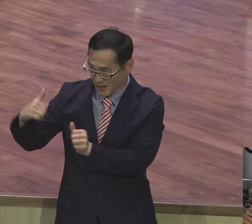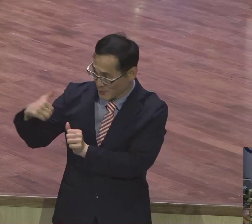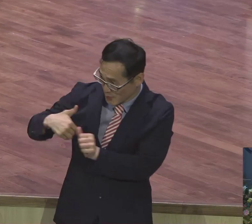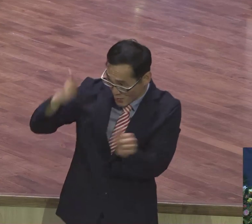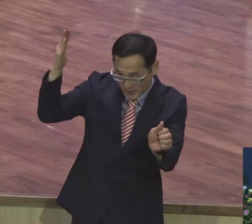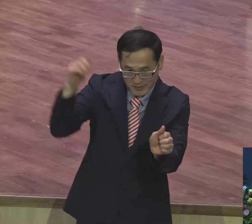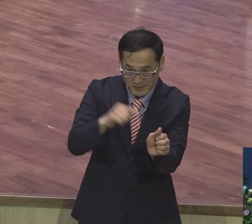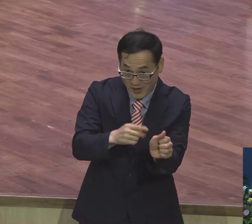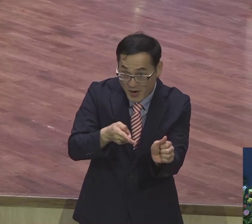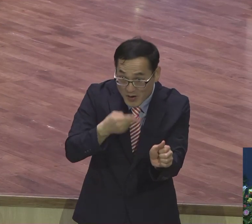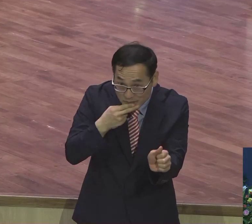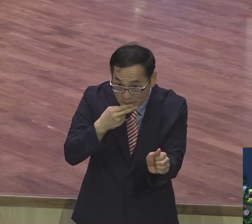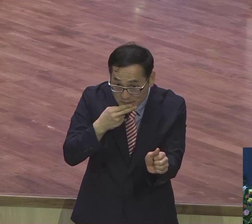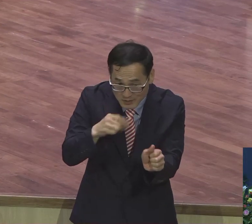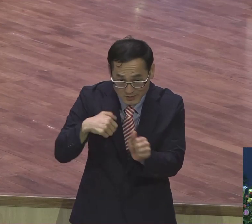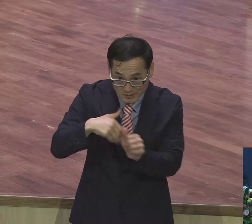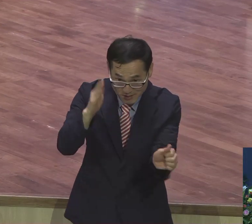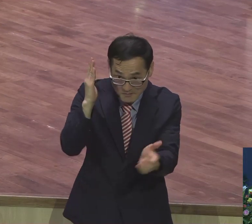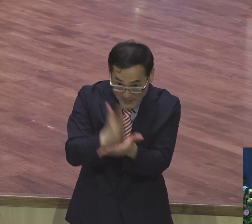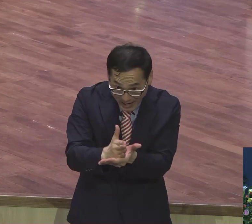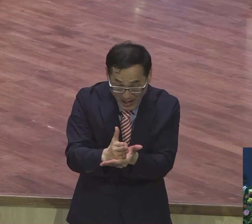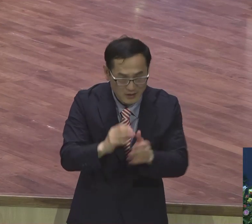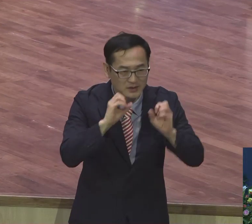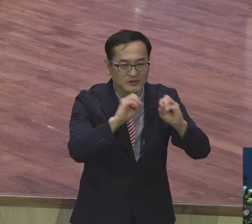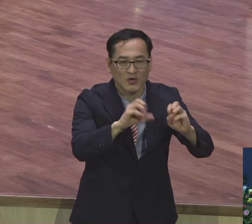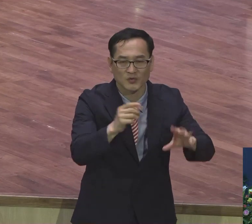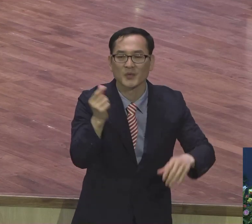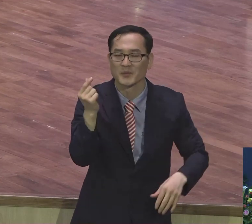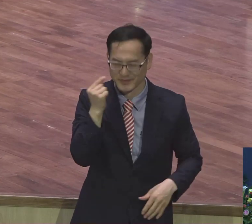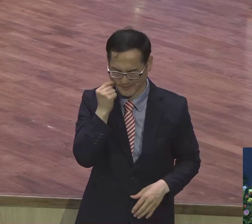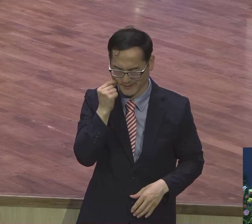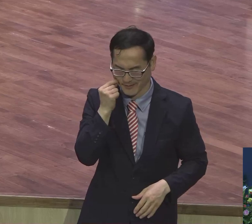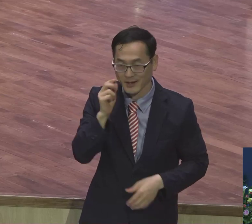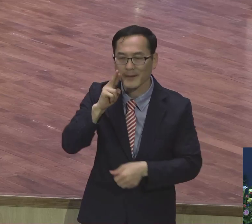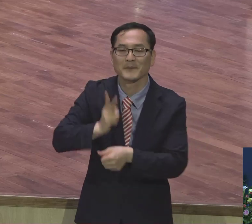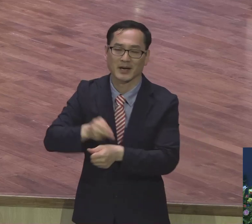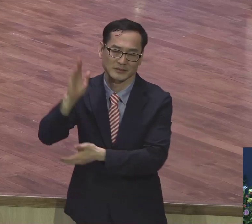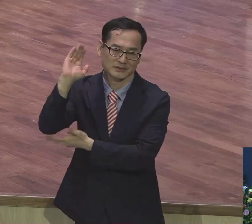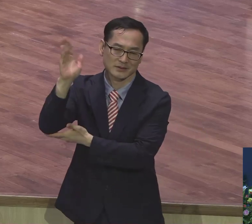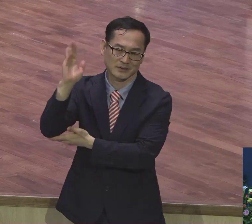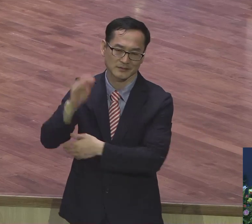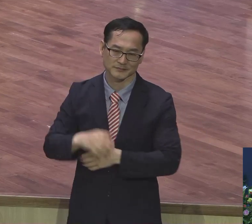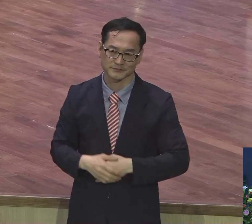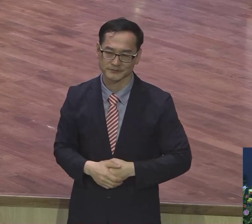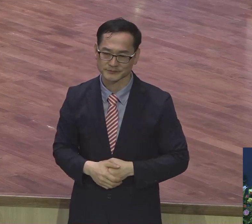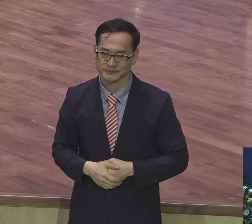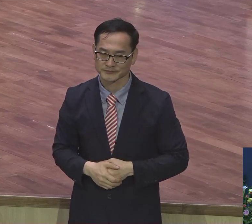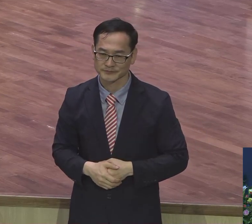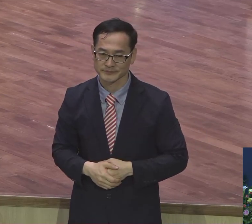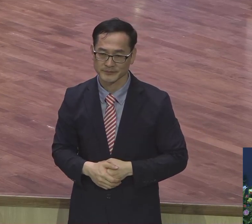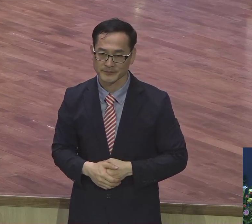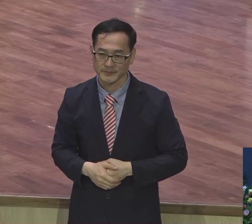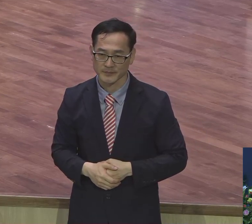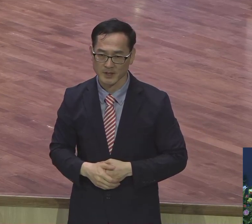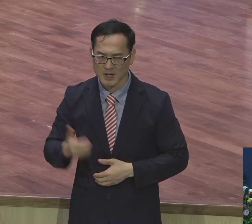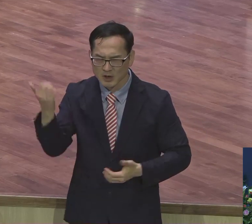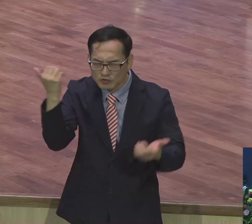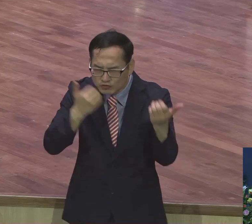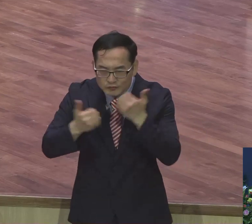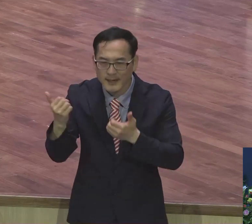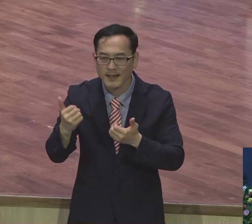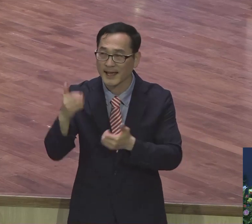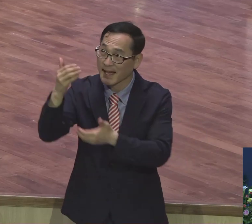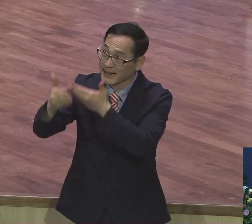아니하였으면 어찌 전파하리요. 사도 바울이 전도자의 정체성을 밝히고 있습니다. 누구든지